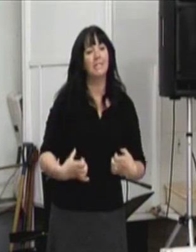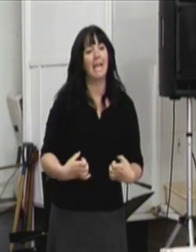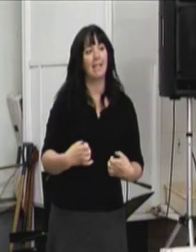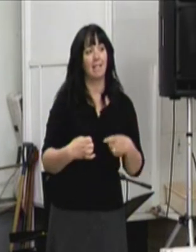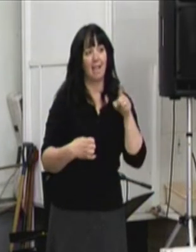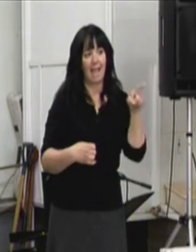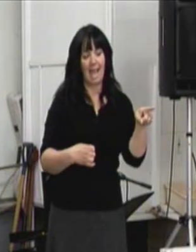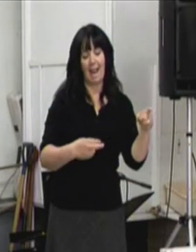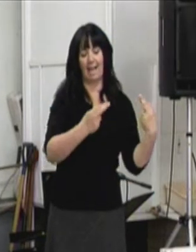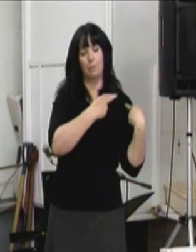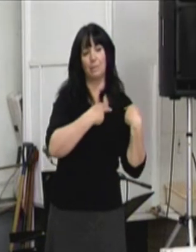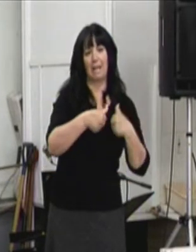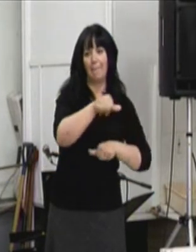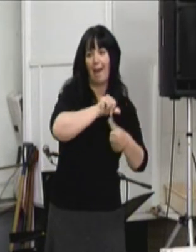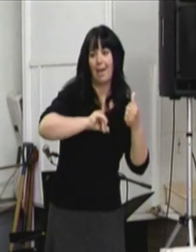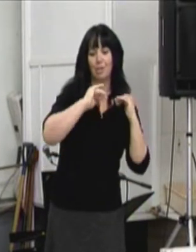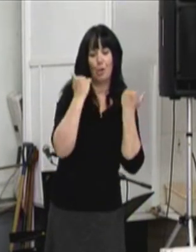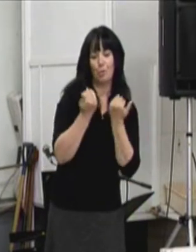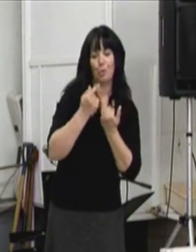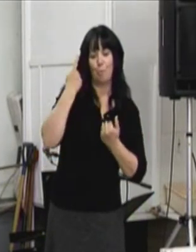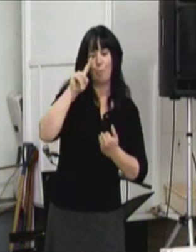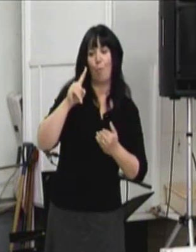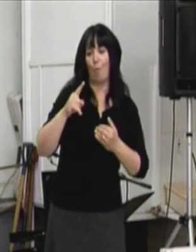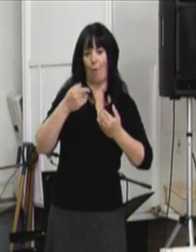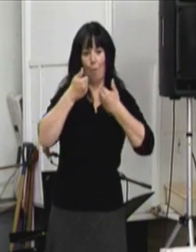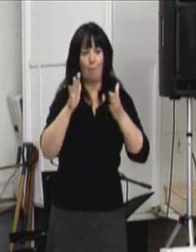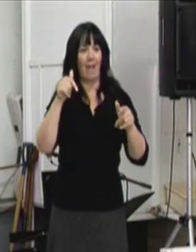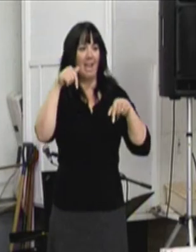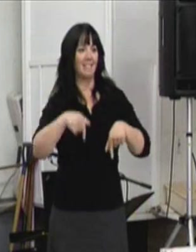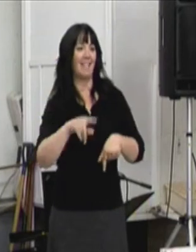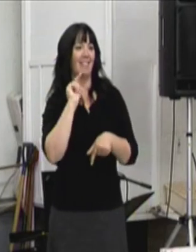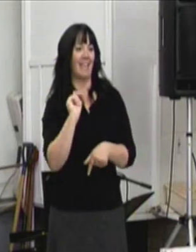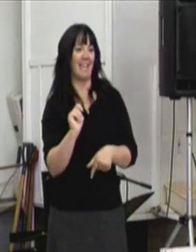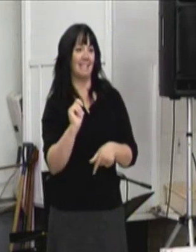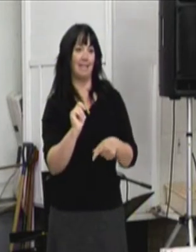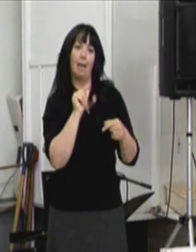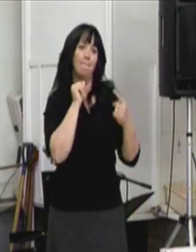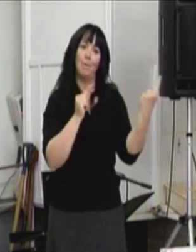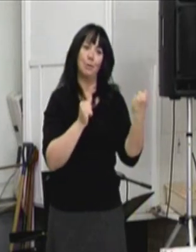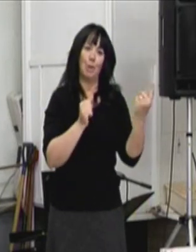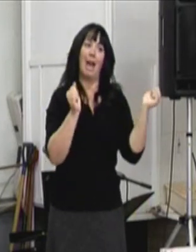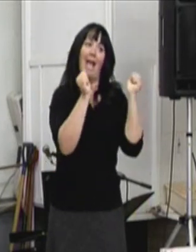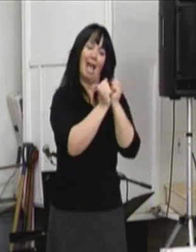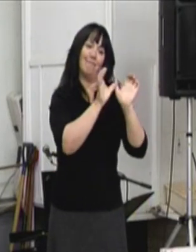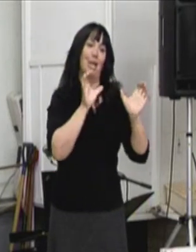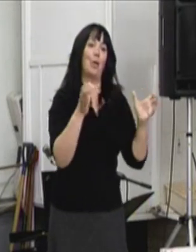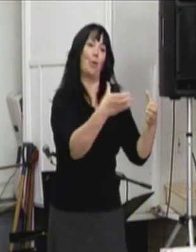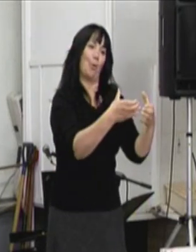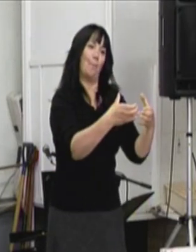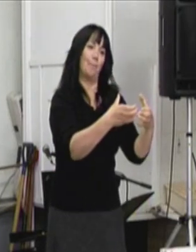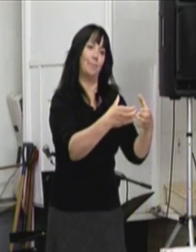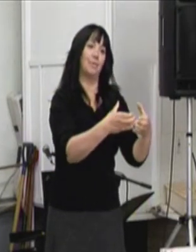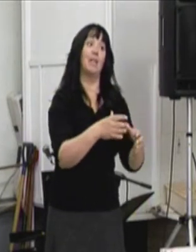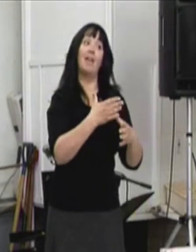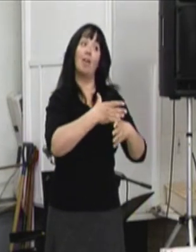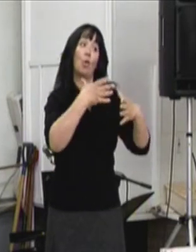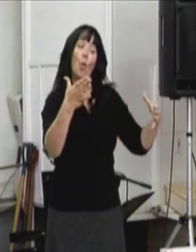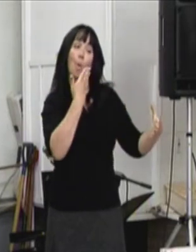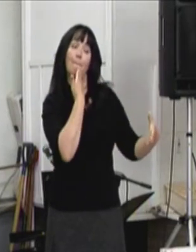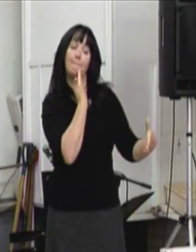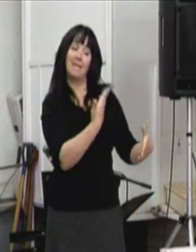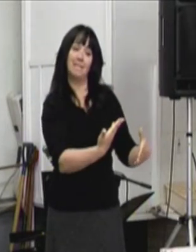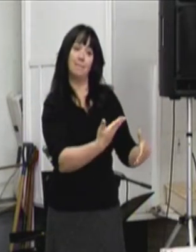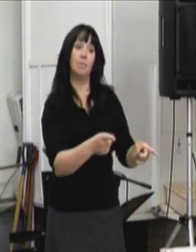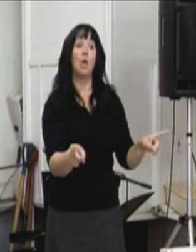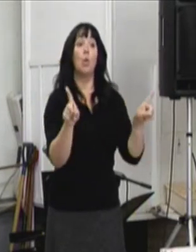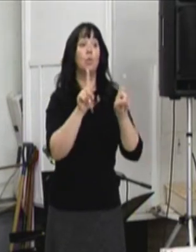ce lancement, sans oublier son équipe du tonnerre. À vous tous, un gros merci à toutes